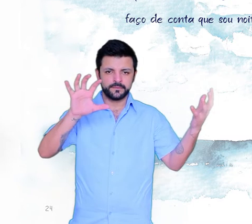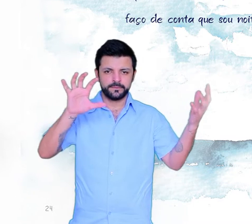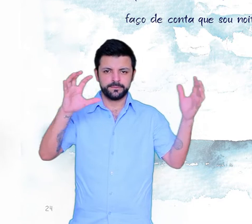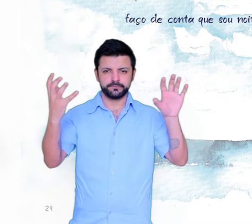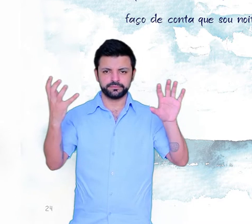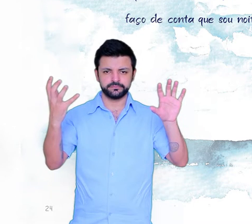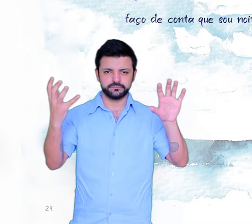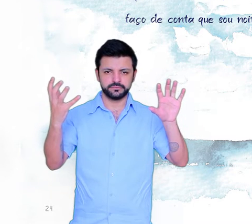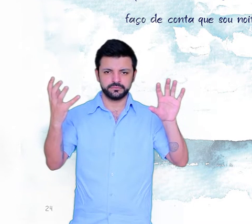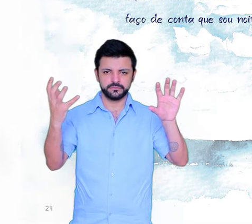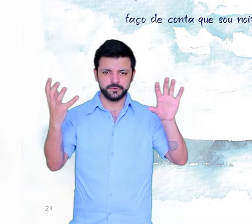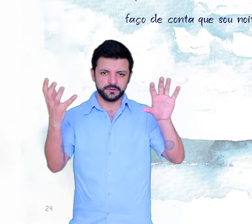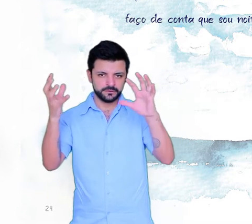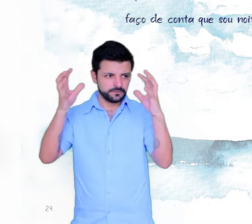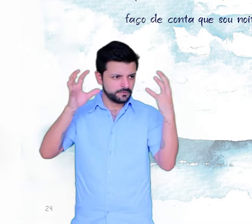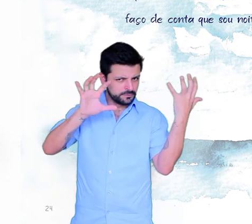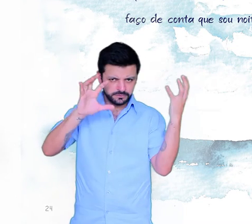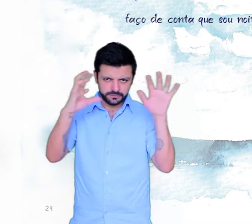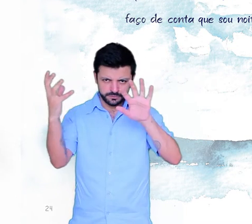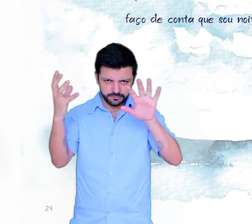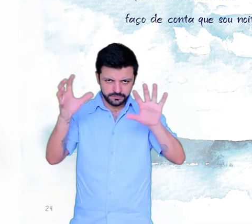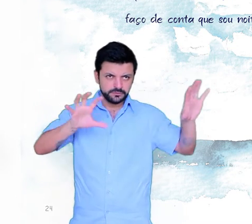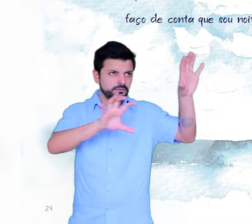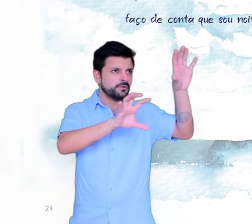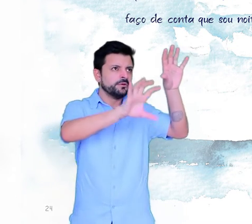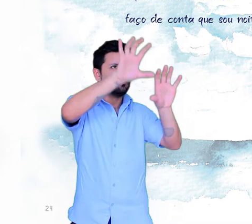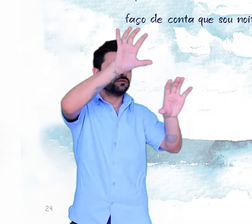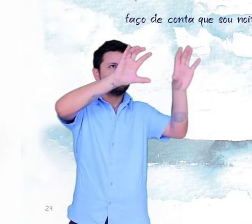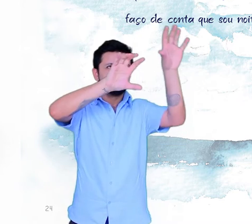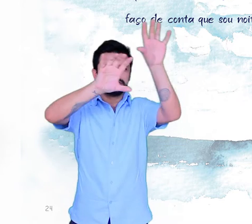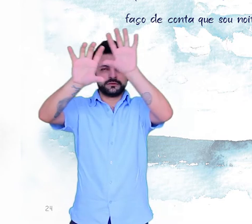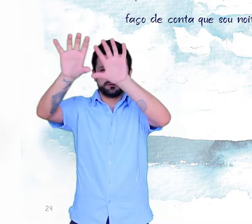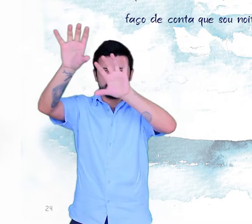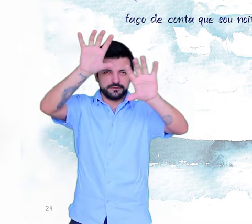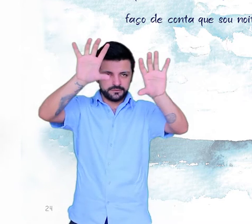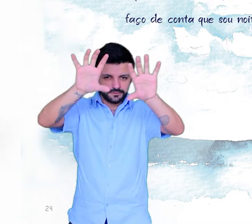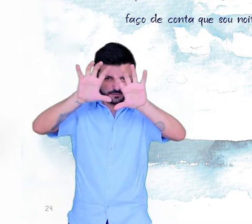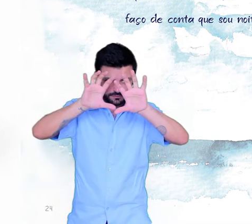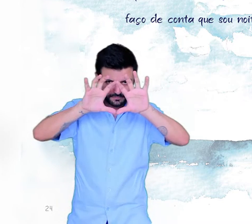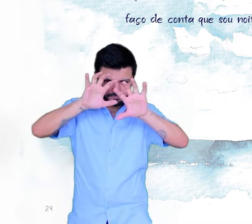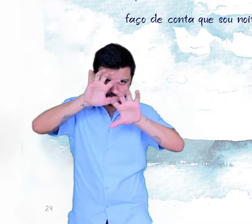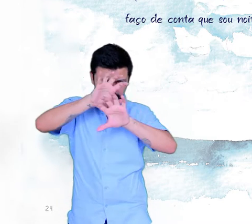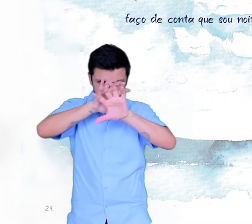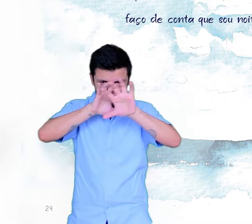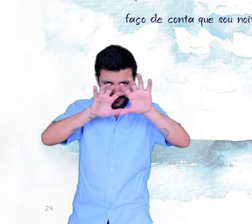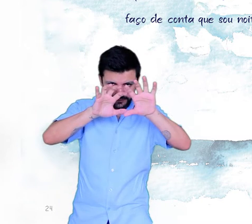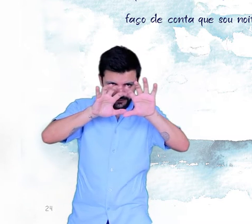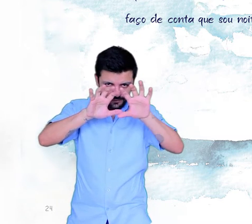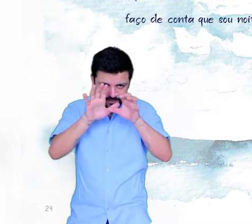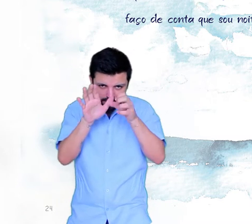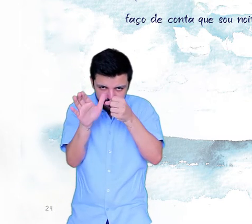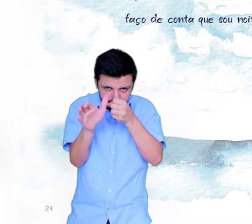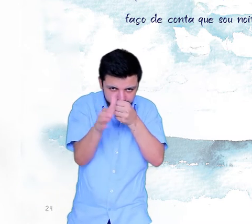Transformação As vezes sou nuvem Que cobre o céu de mistério De repente me escureço